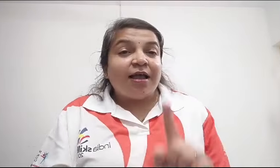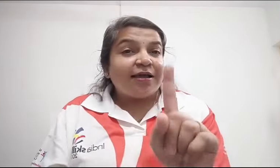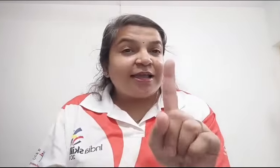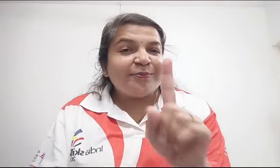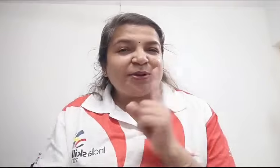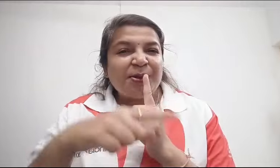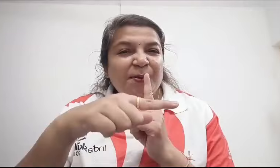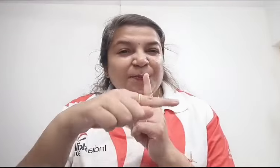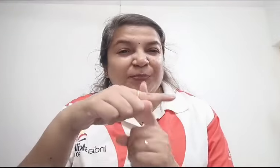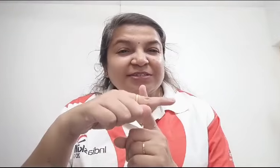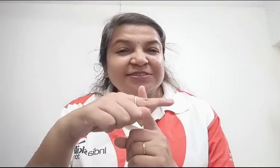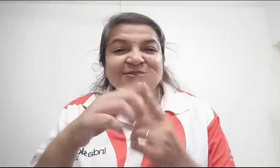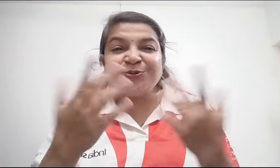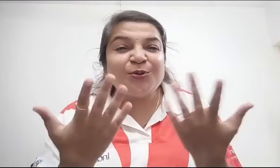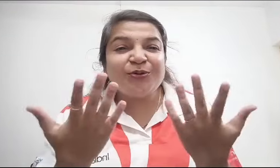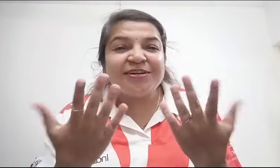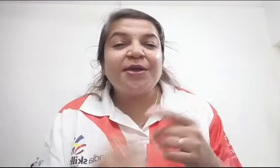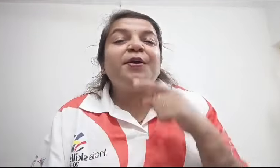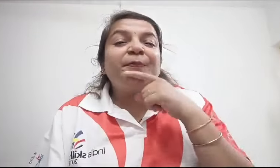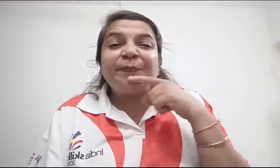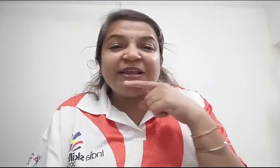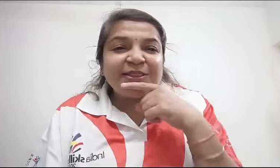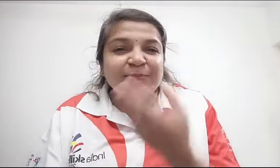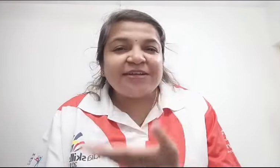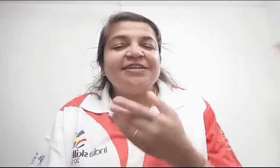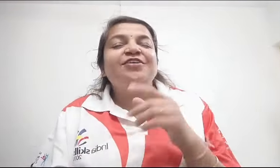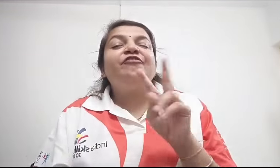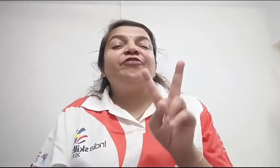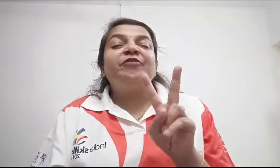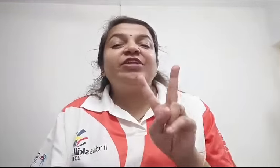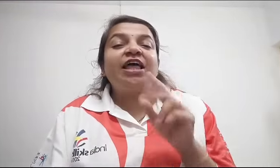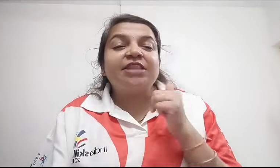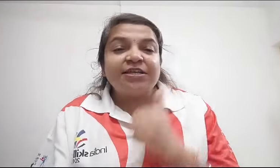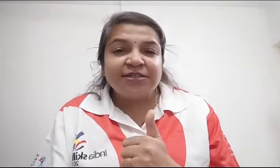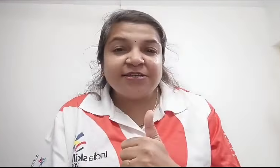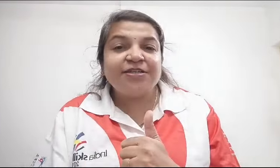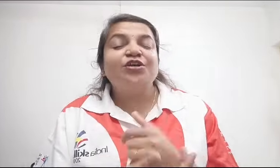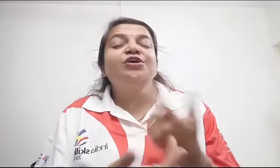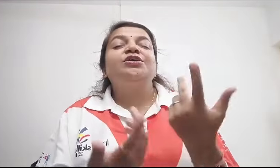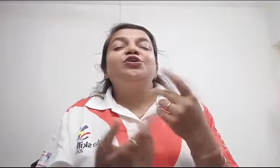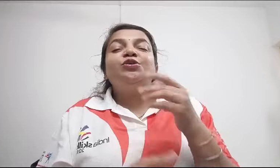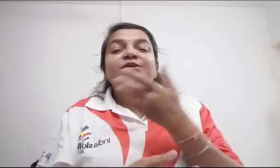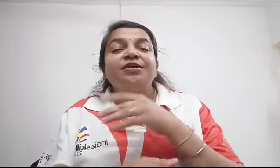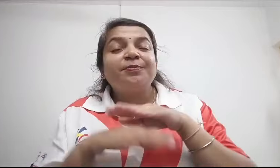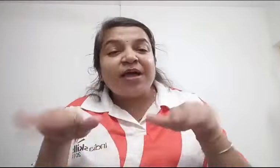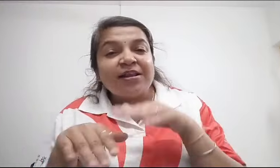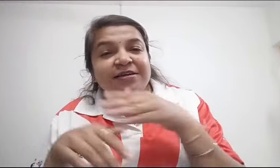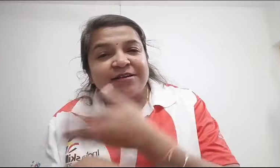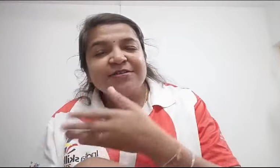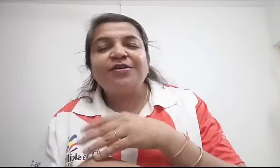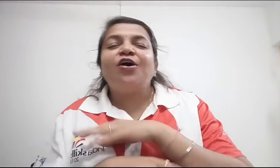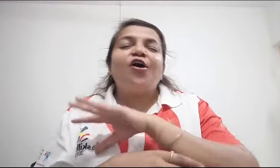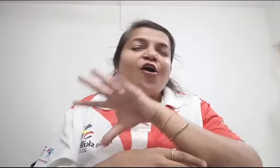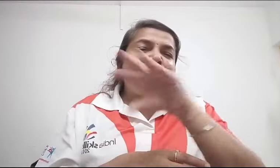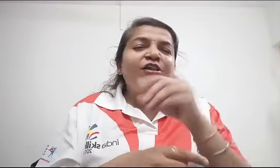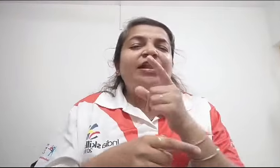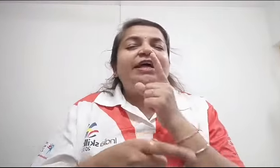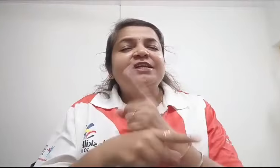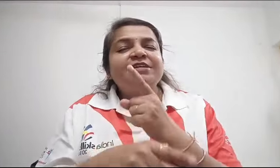लेके college के teachers तक, मुझे बहुत सारी help मिली. बालकल लेंड, पुनरवसन केंदर, जो है, महापे मीनिता